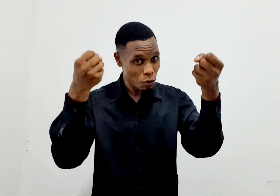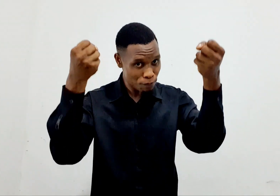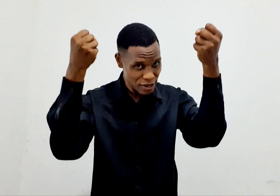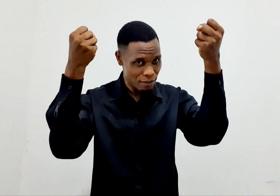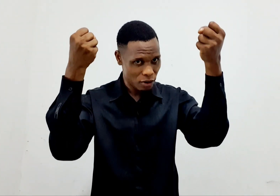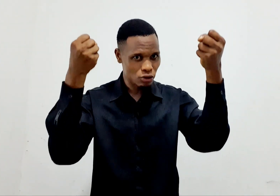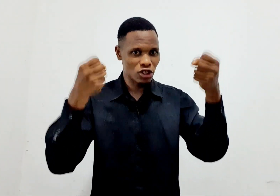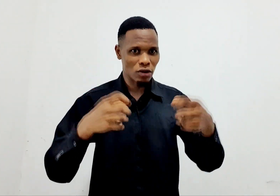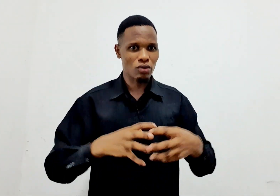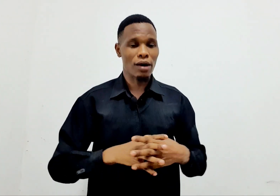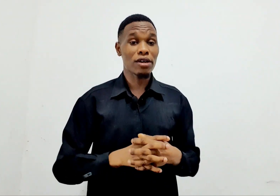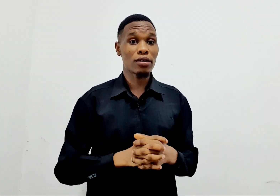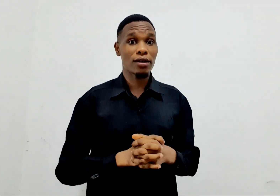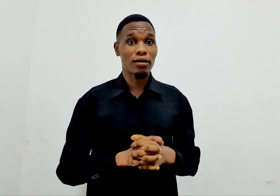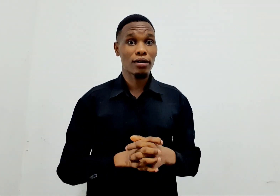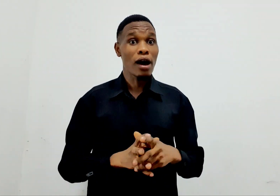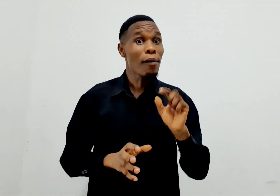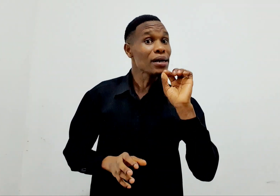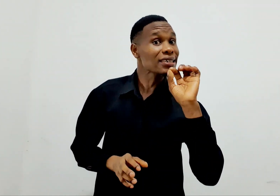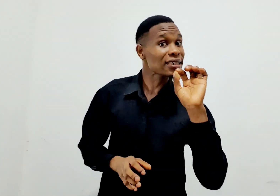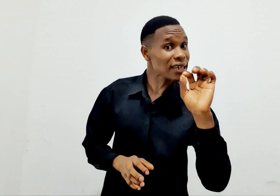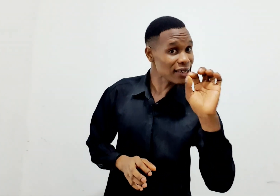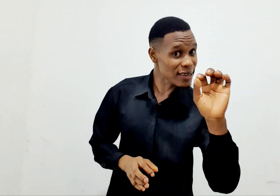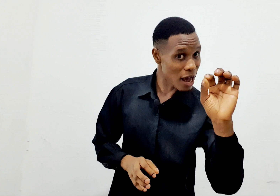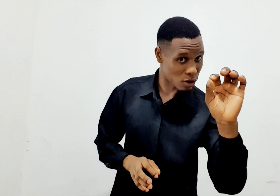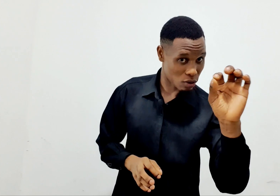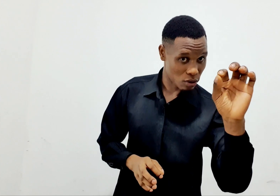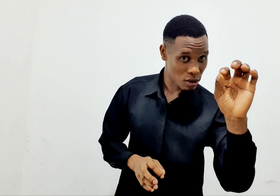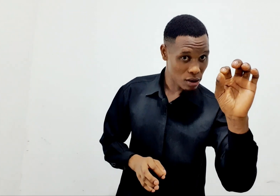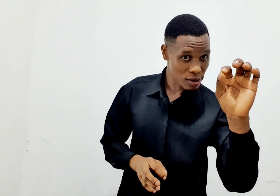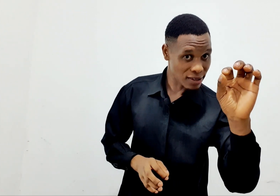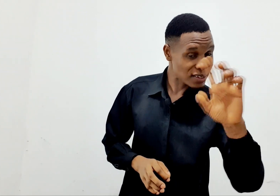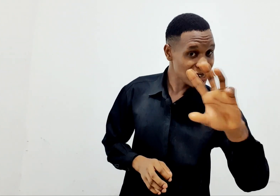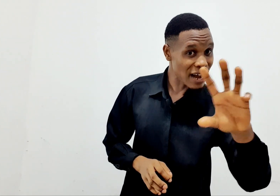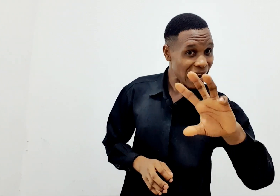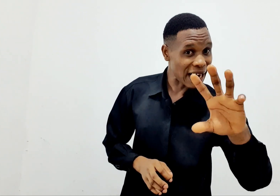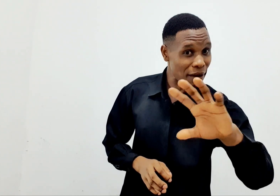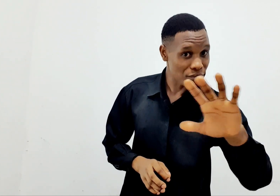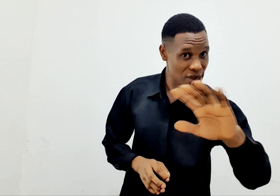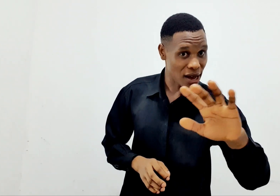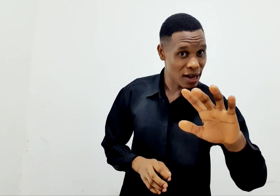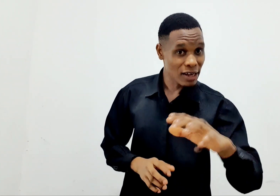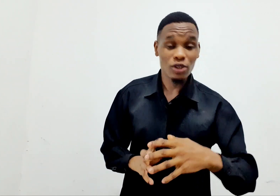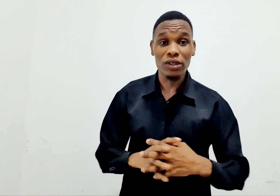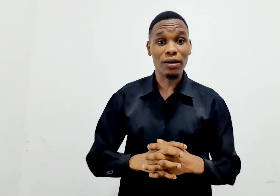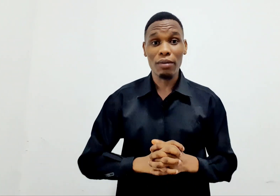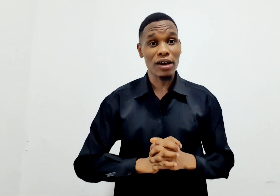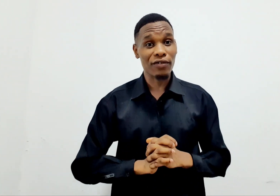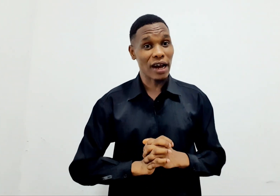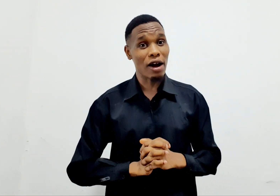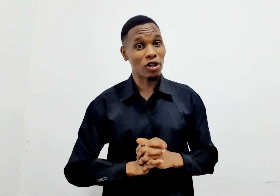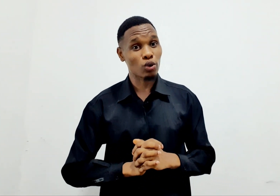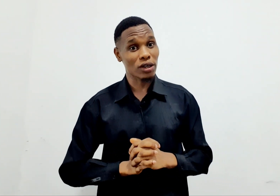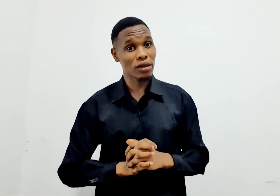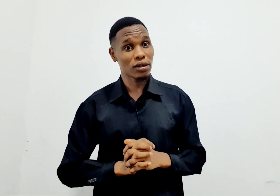kupiga magote na kukwamini. Maisha yako. Yesi ya kangabia. Netu kwa sababu ya furaha ya watu ingeni.